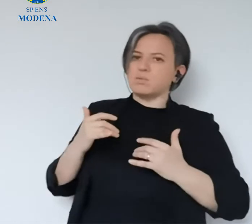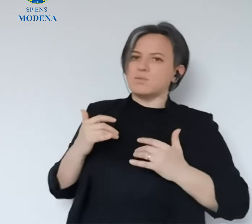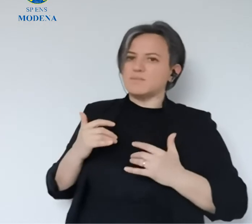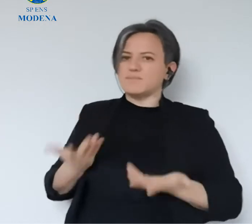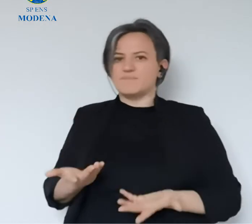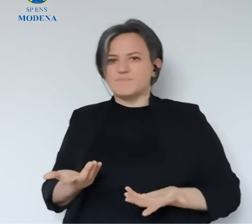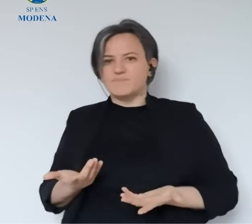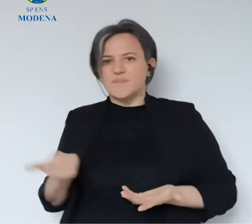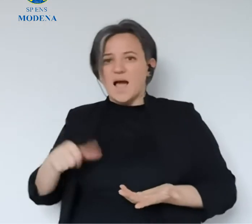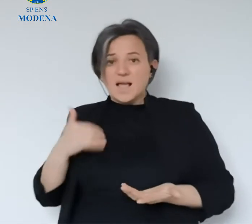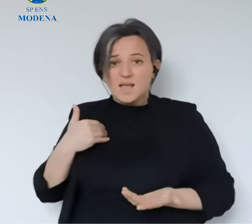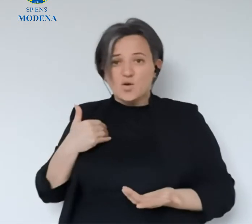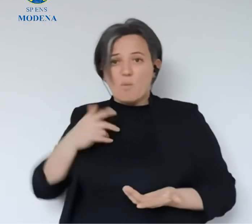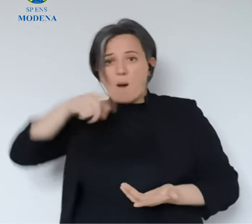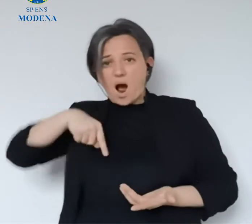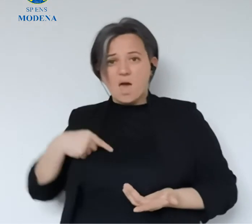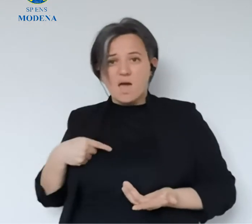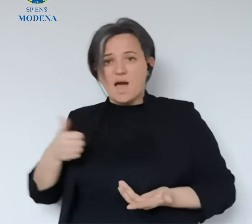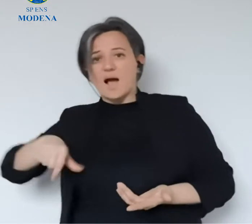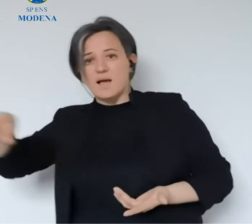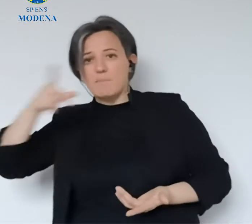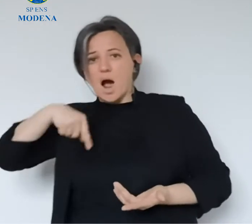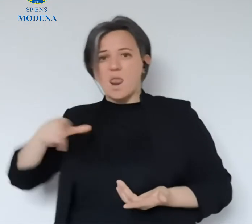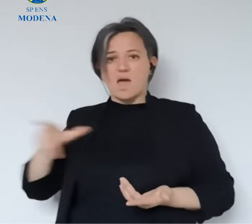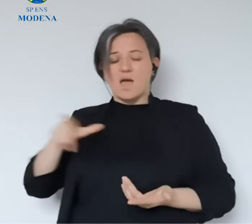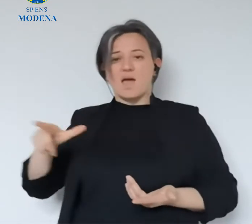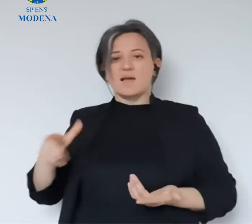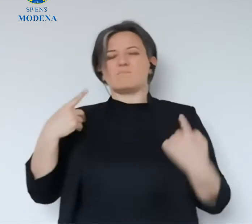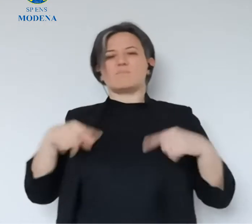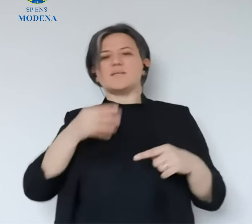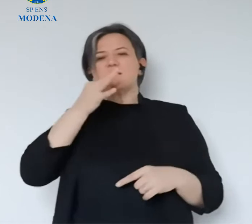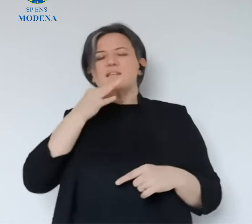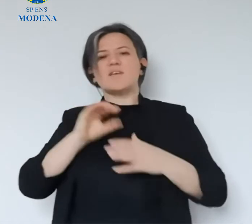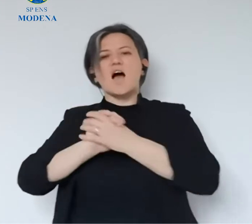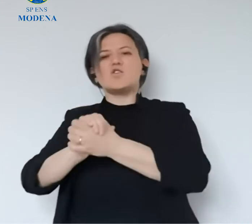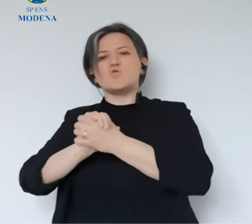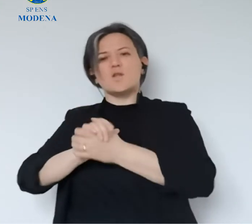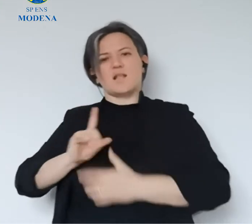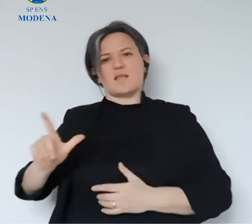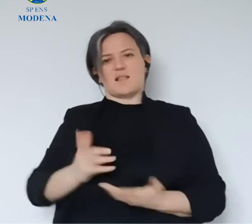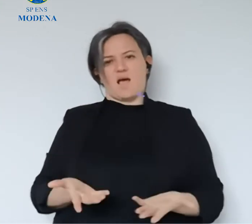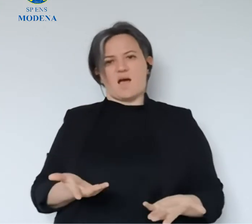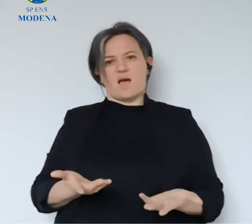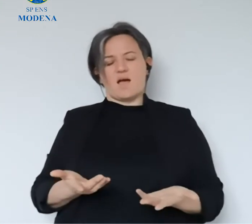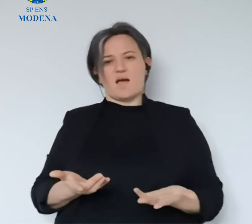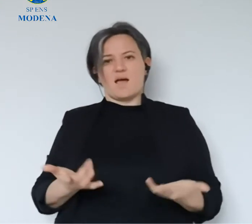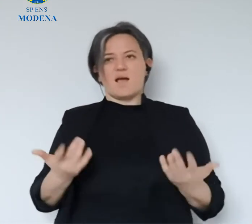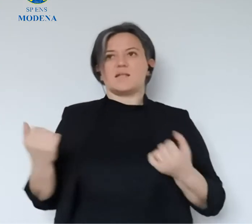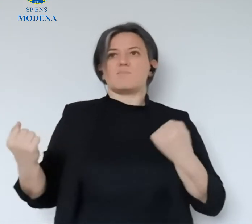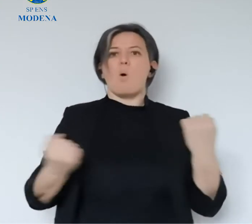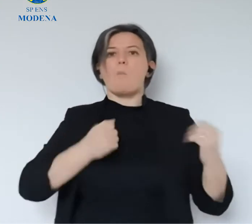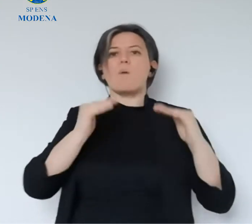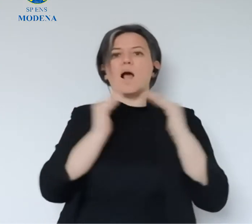prima o poi il problema del mio vicino di casa diventa anche un problema mio. E questo io lo dico con orgoglio perché il